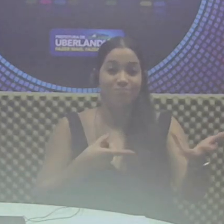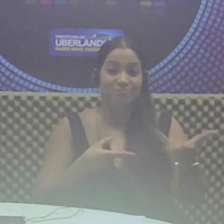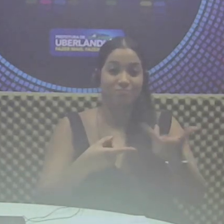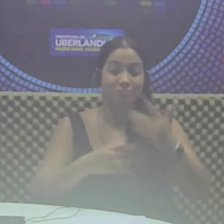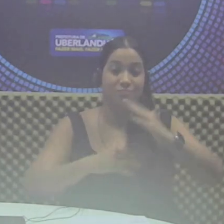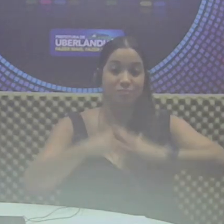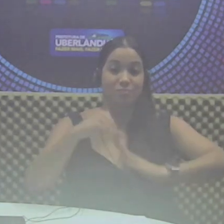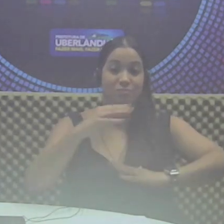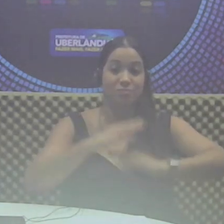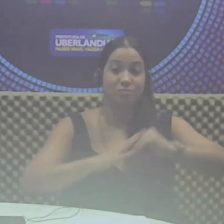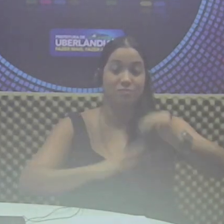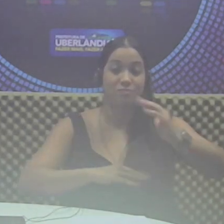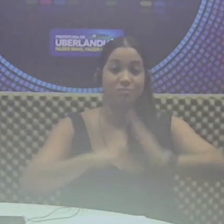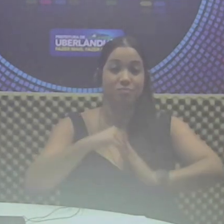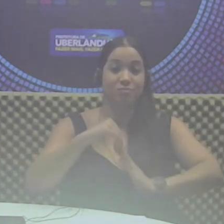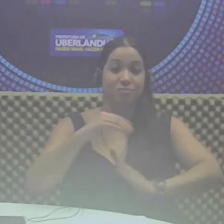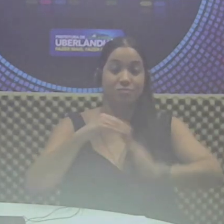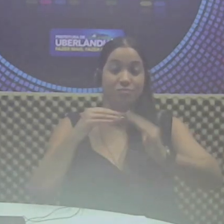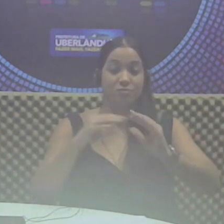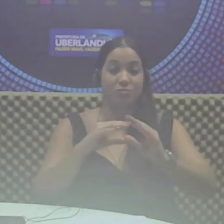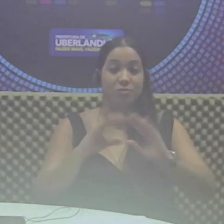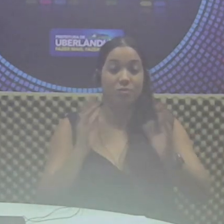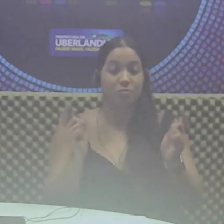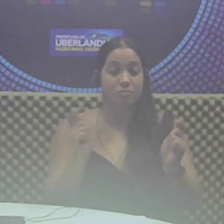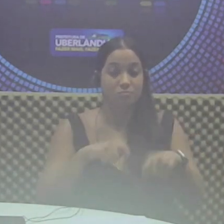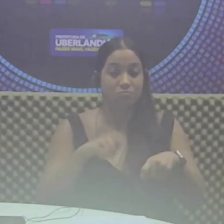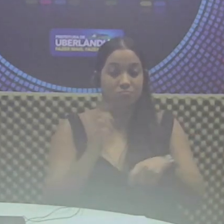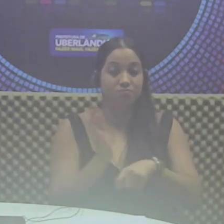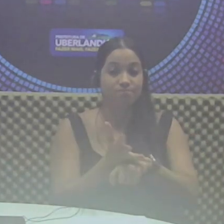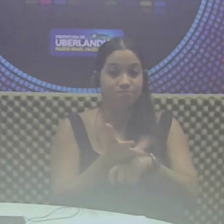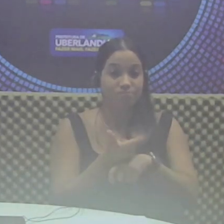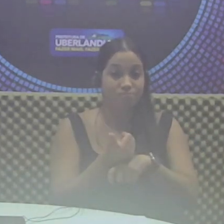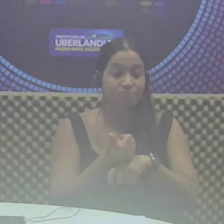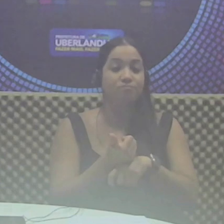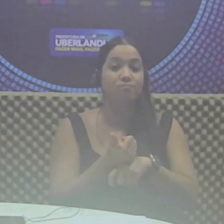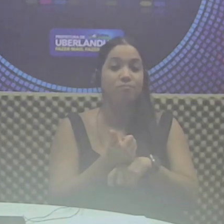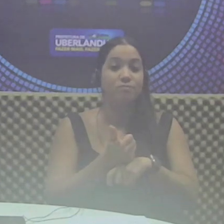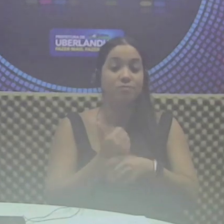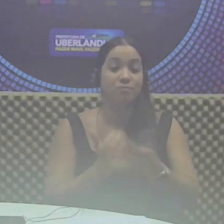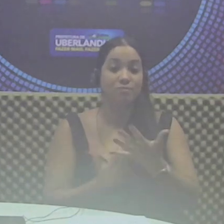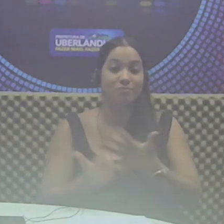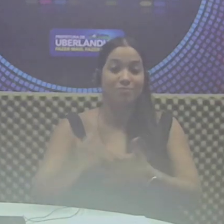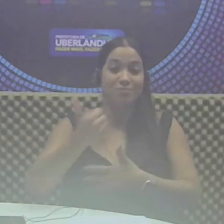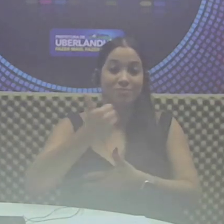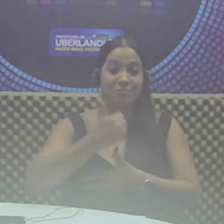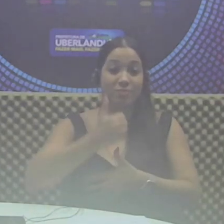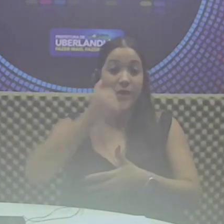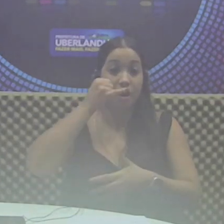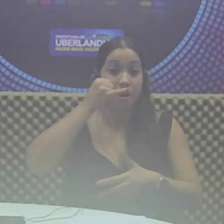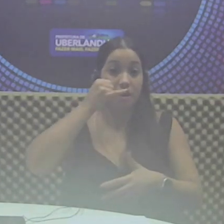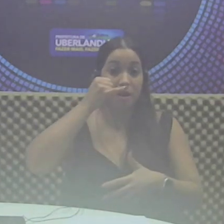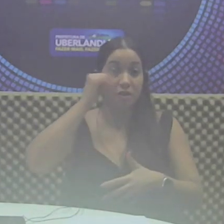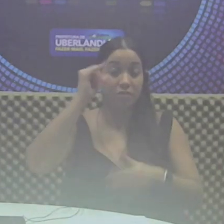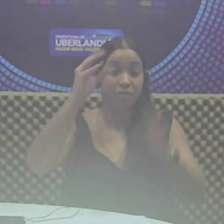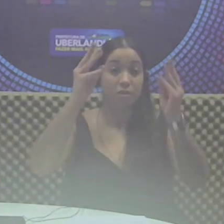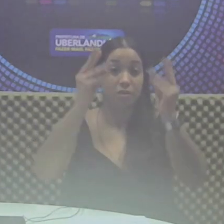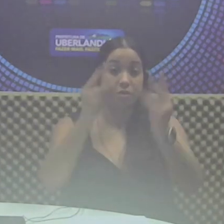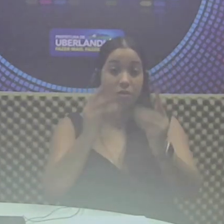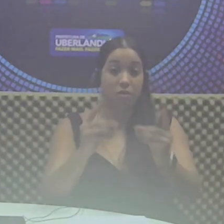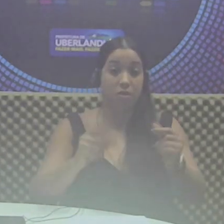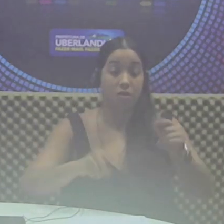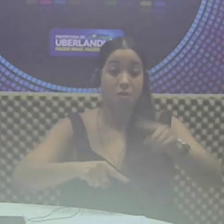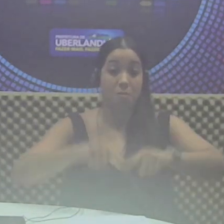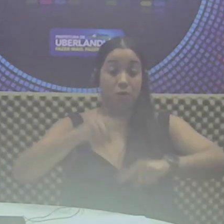com profissionais devidamente habilitados, que têm como prioridade evitar a degradação do material